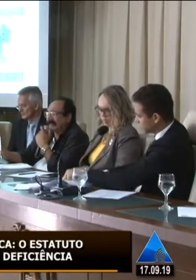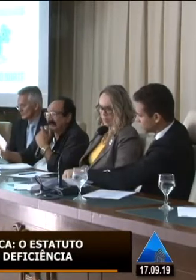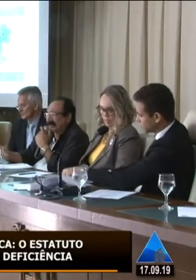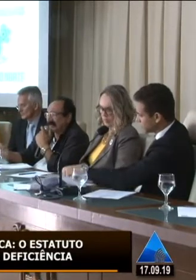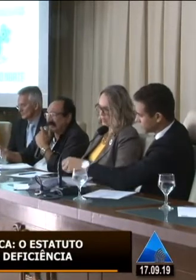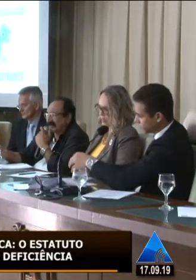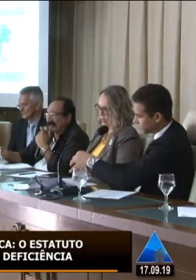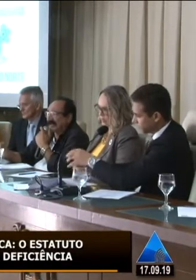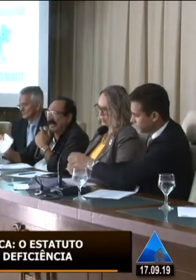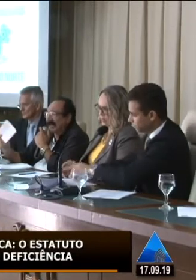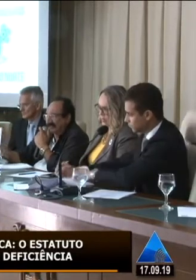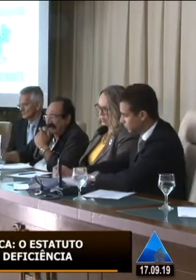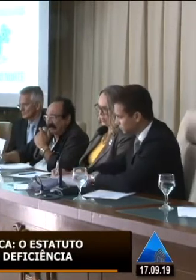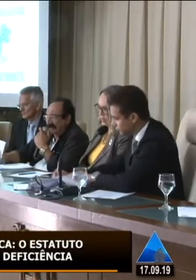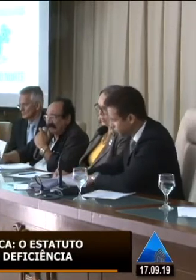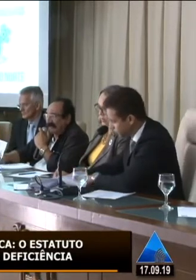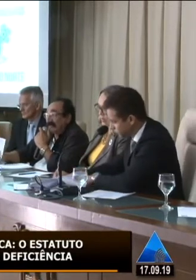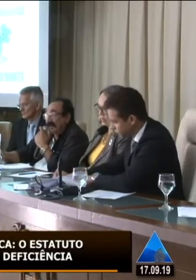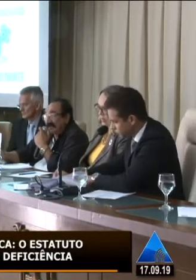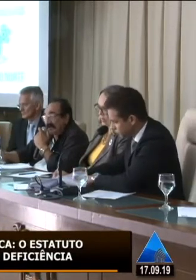de acesso das pessoas com deficiência é esse.